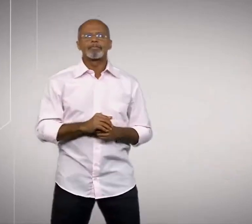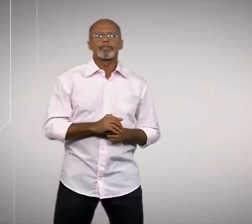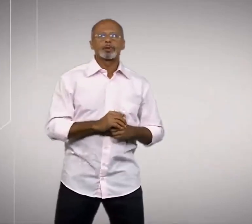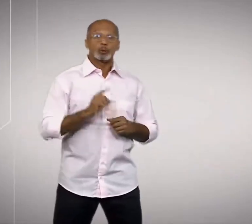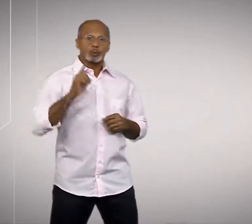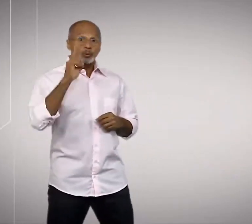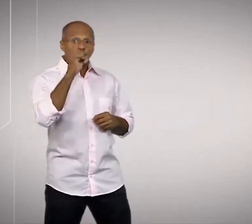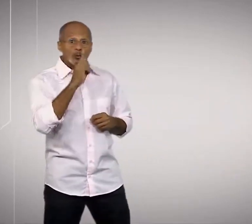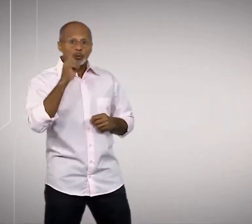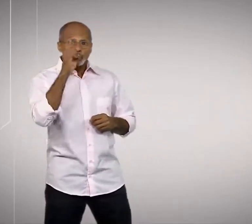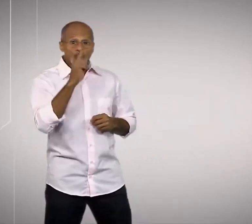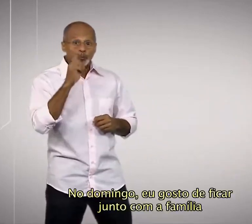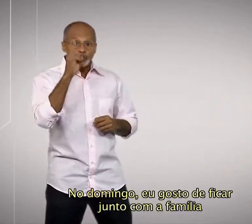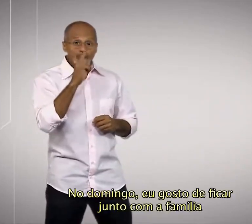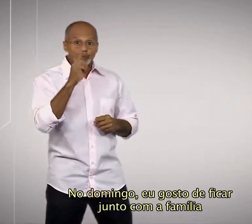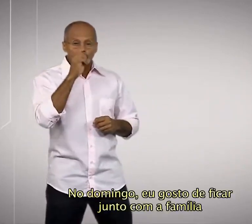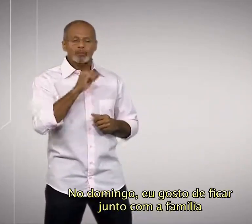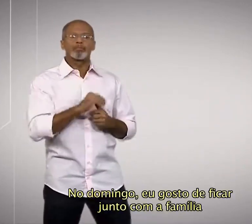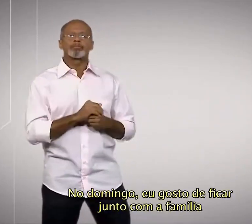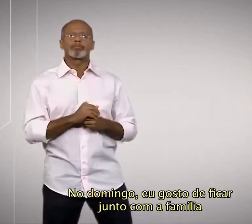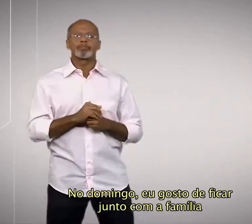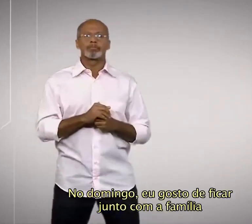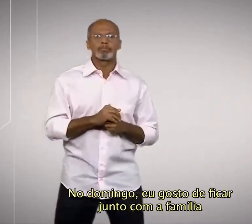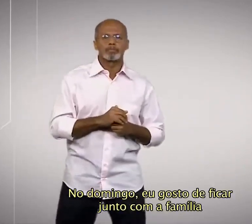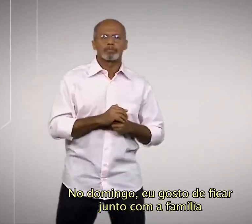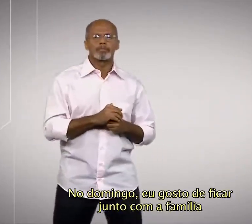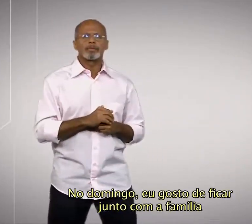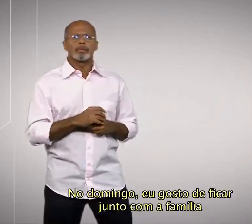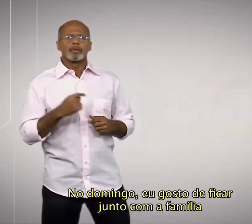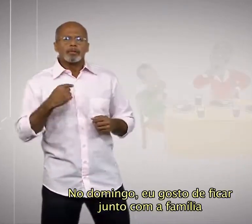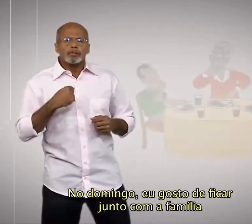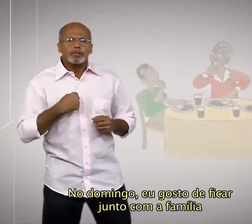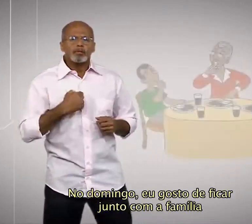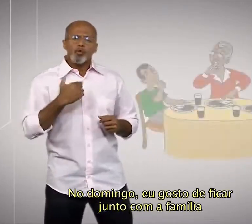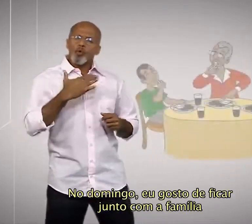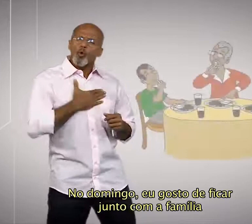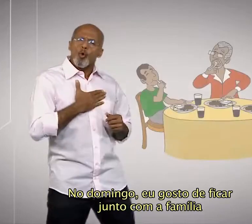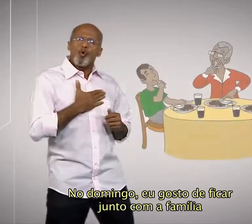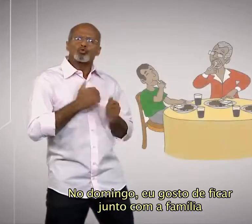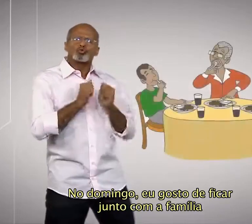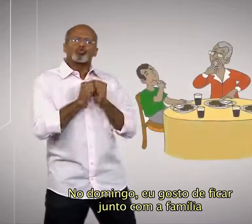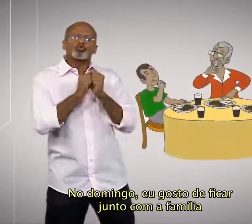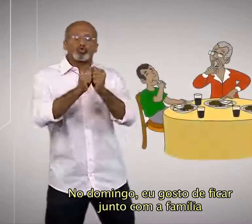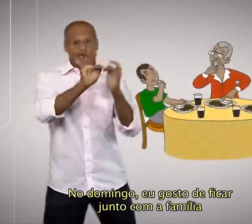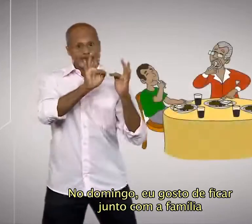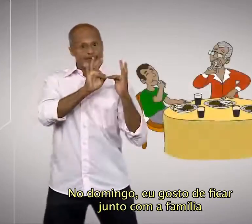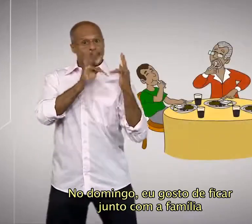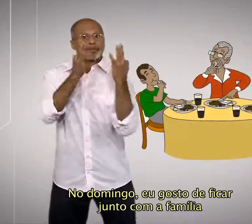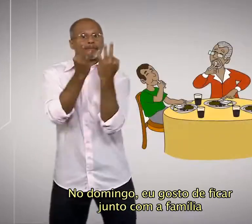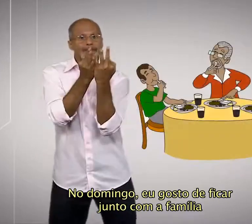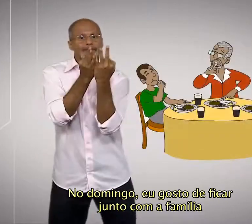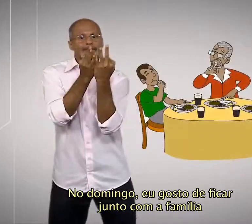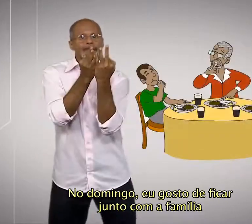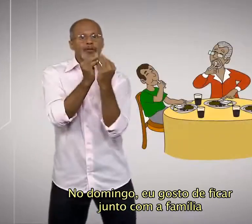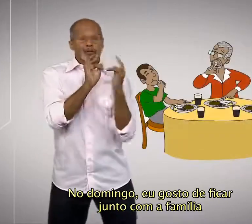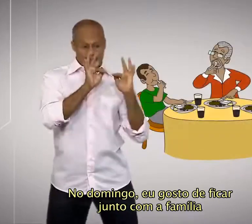No domingo, eu gosto de ficar junto